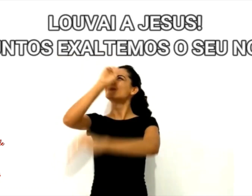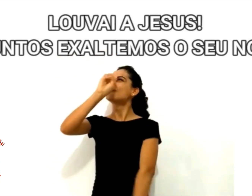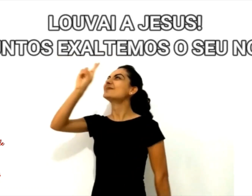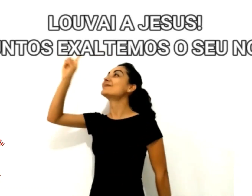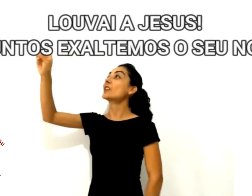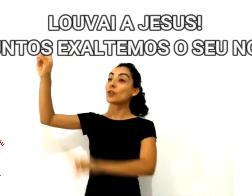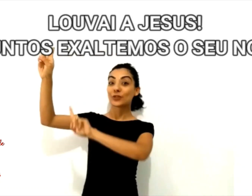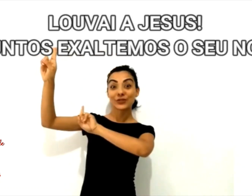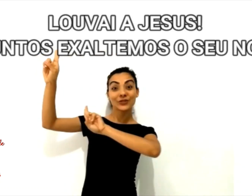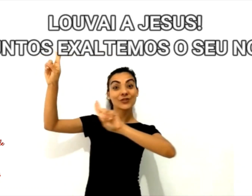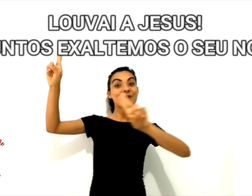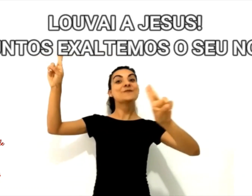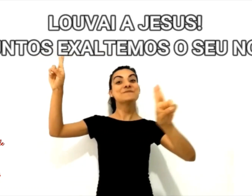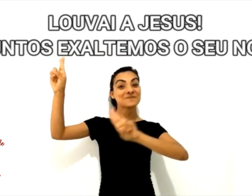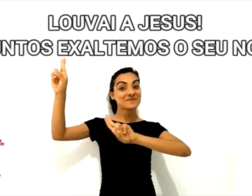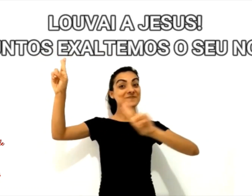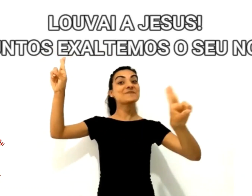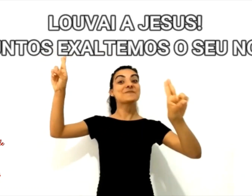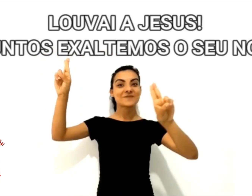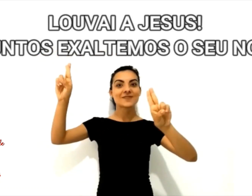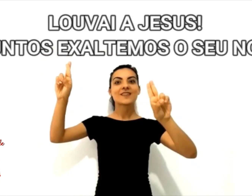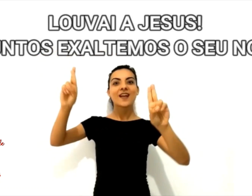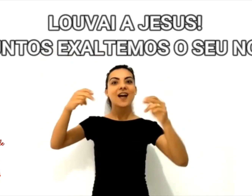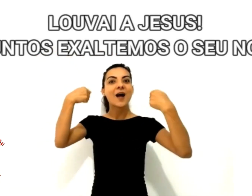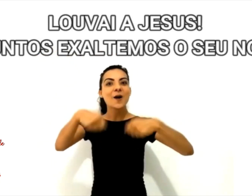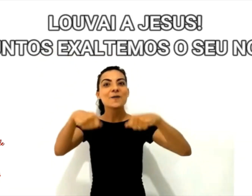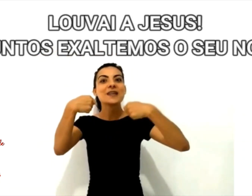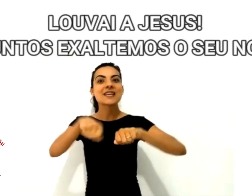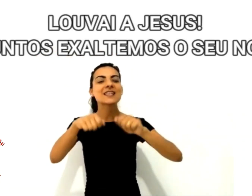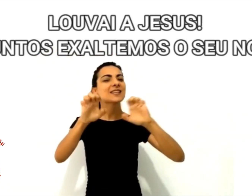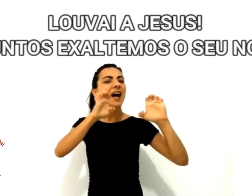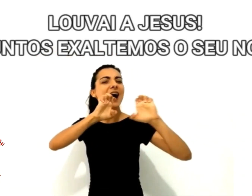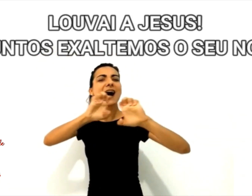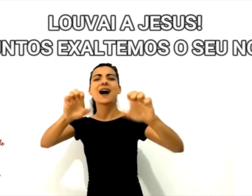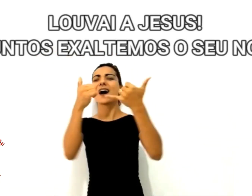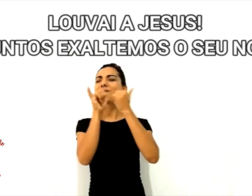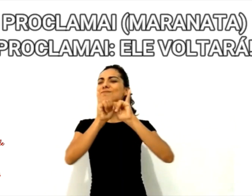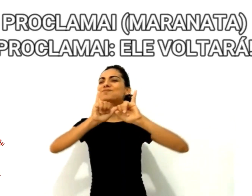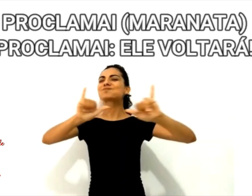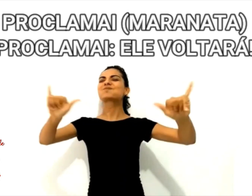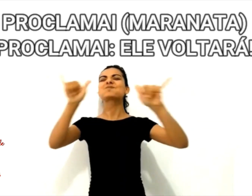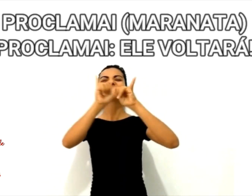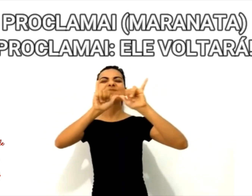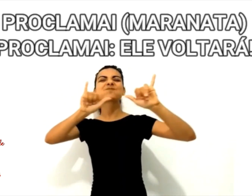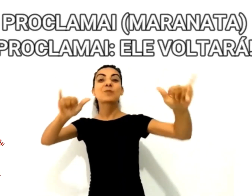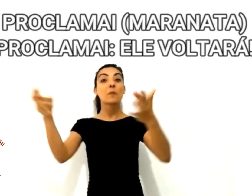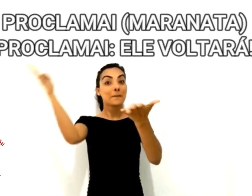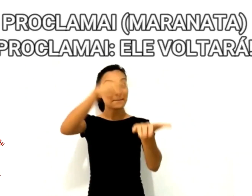exaltemos Seu nome. nome, proclamará,